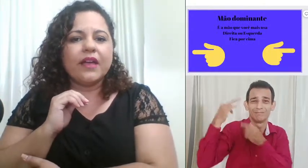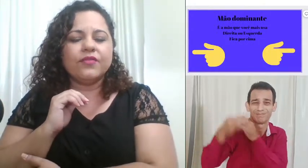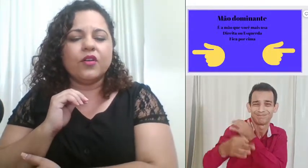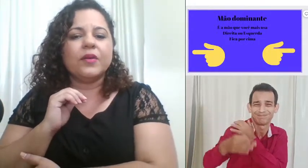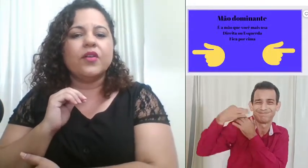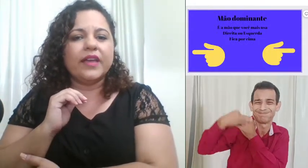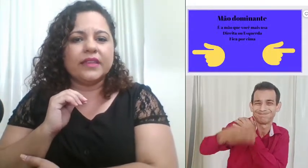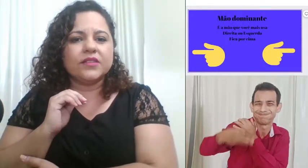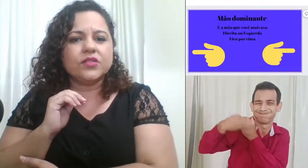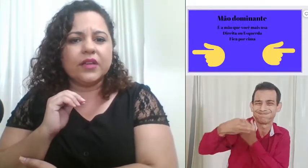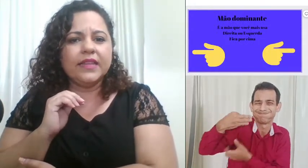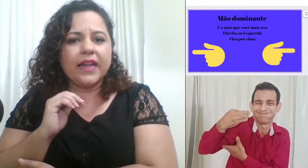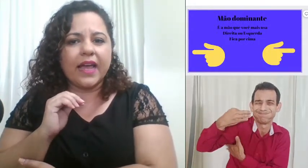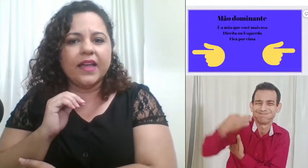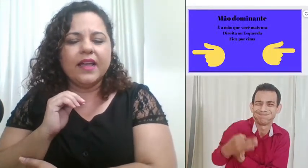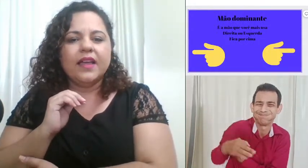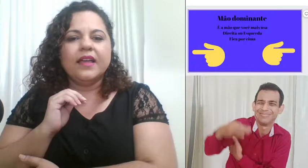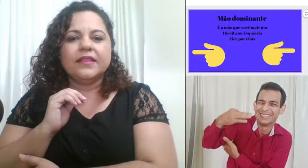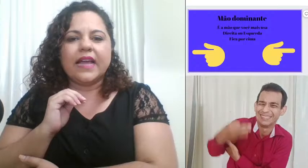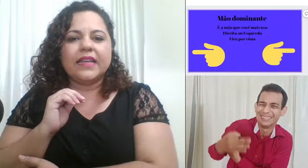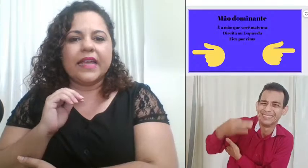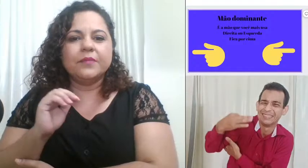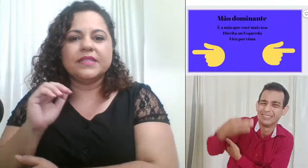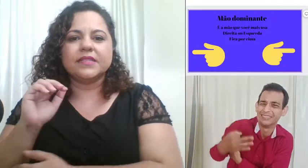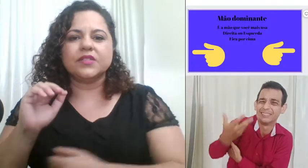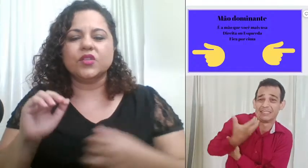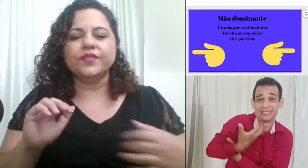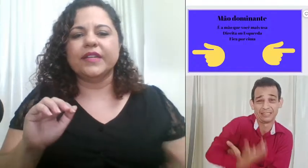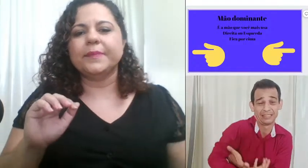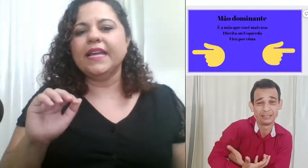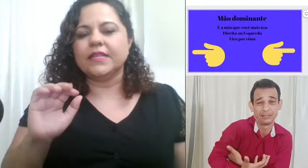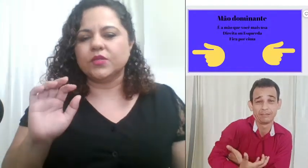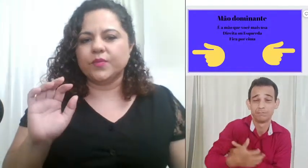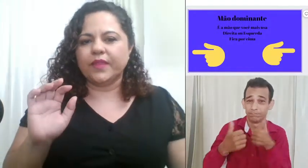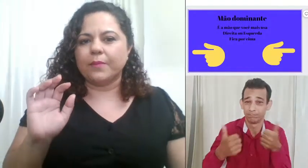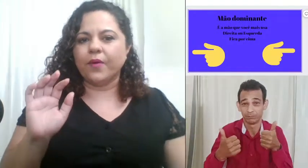a forma correta de soletrar tá ninguém precisa sofrer para isso tá bom